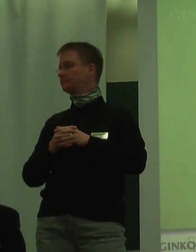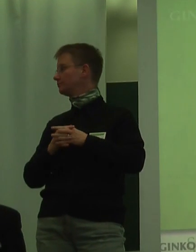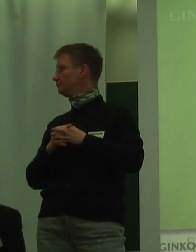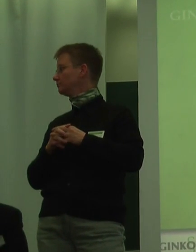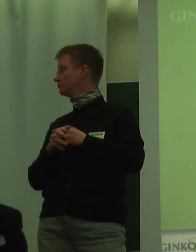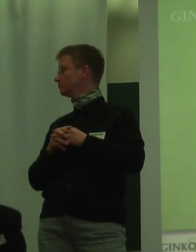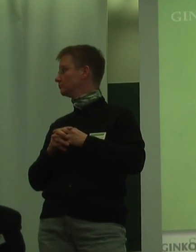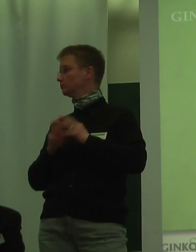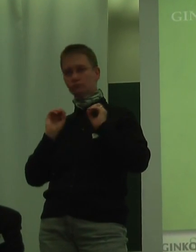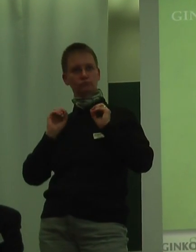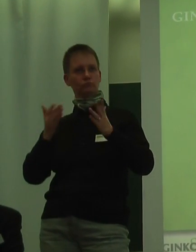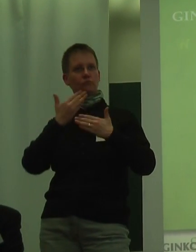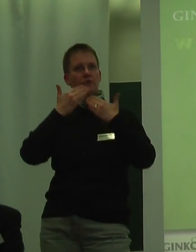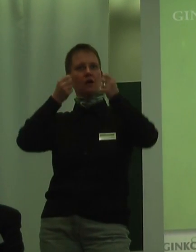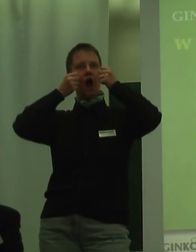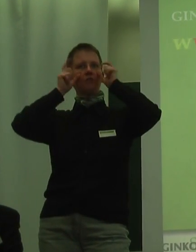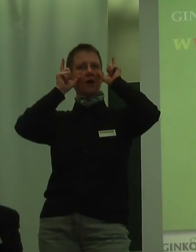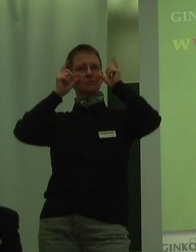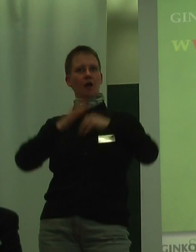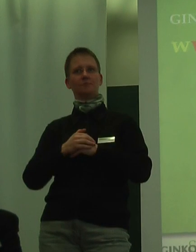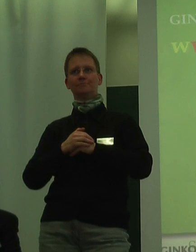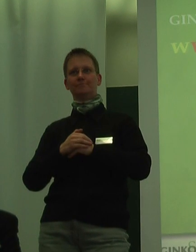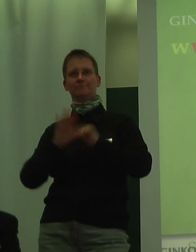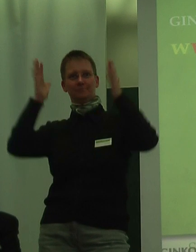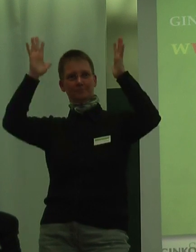Ja, vielen Dank für die Aufmerksamkeit. Vielen Dank.